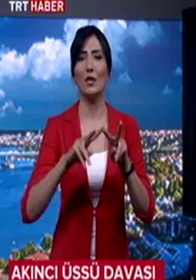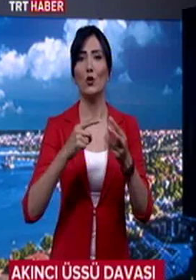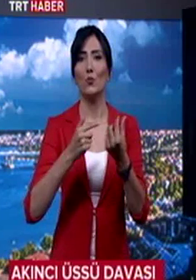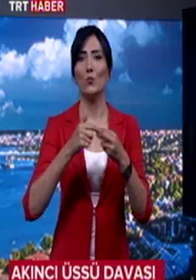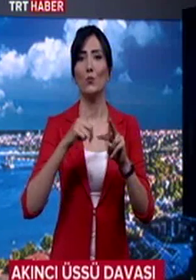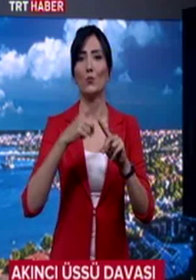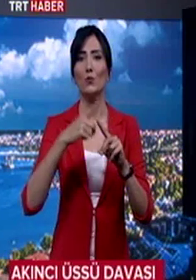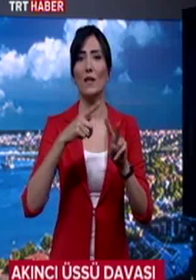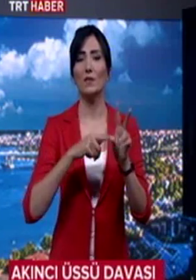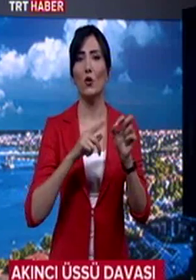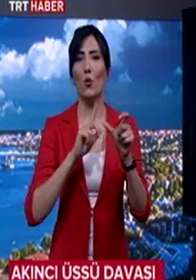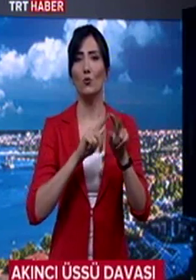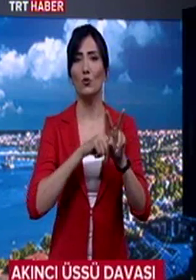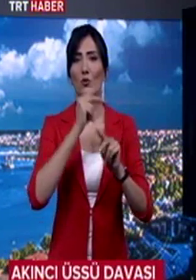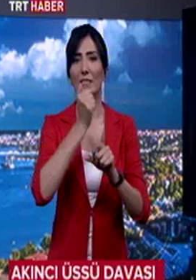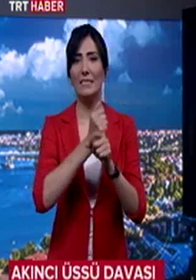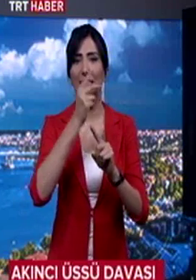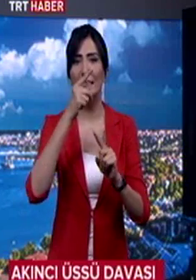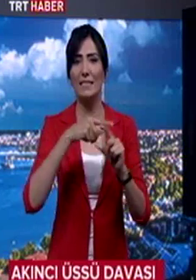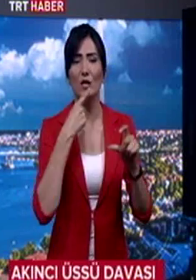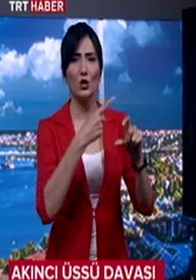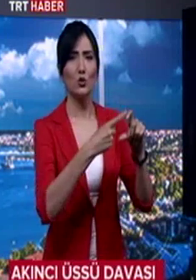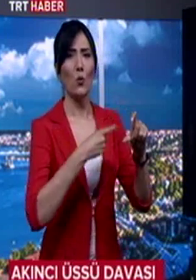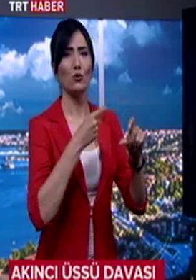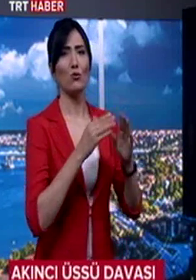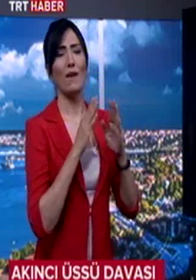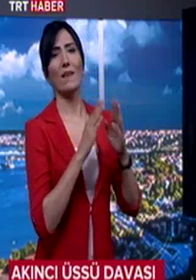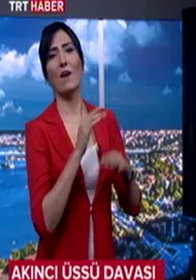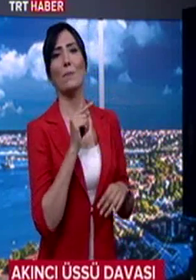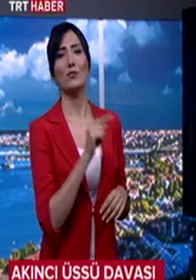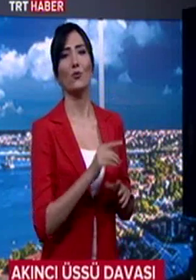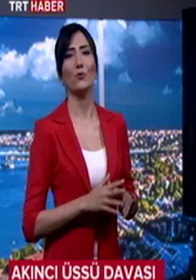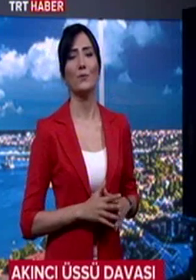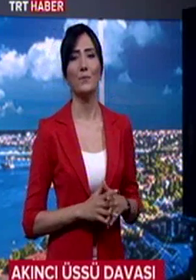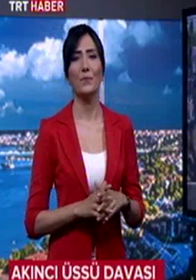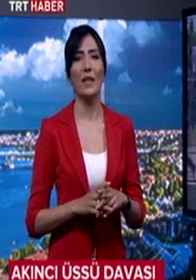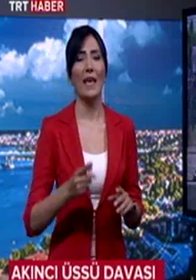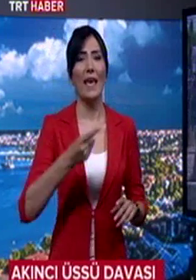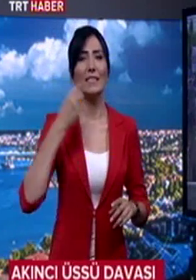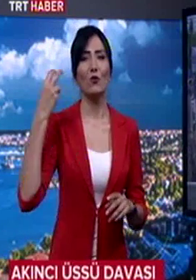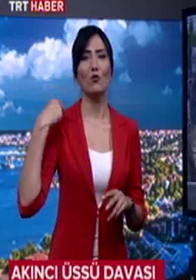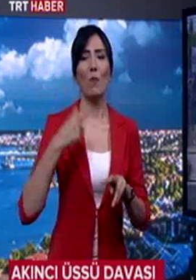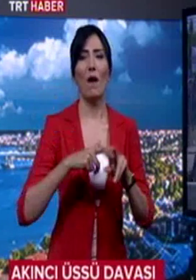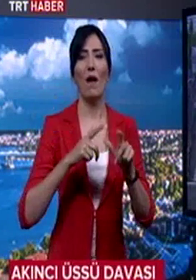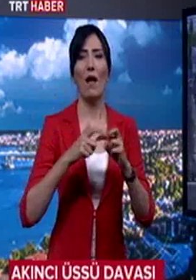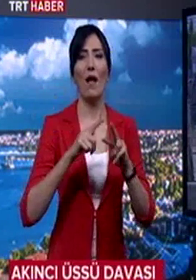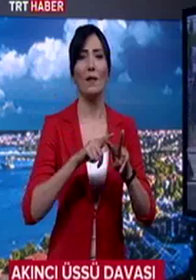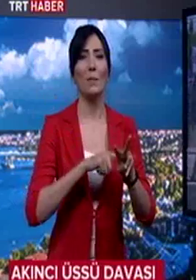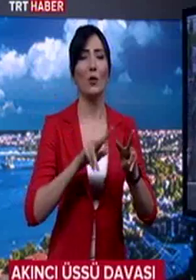Murat Koç Yiğit'in çapraz sorgusuyla devam ediyor. Eski kurmay albay Murat Koç